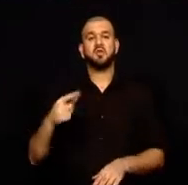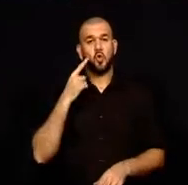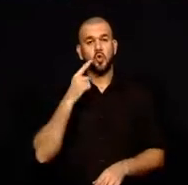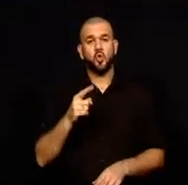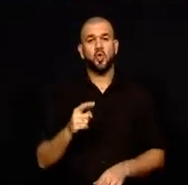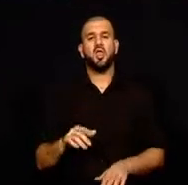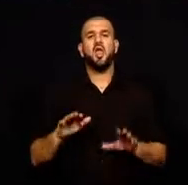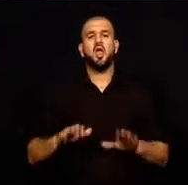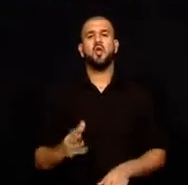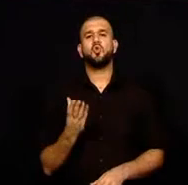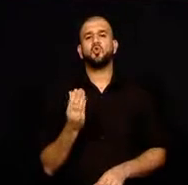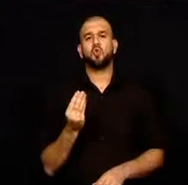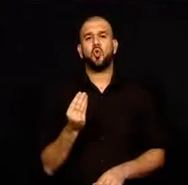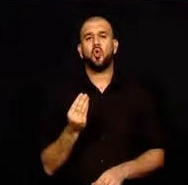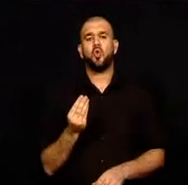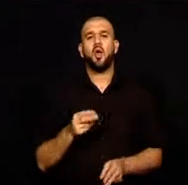bilgisine ulaşıldı.